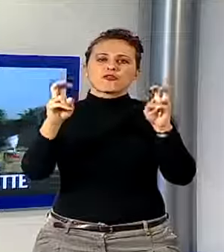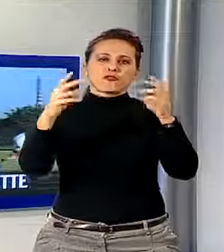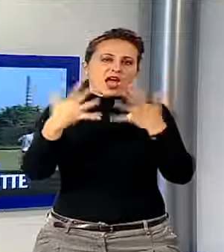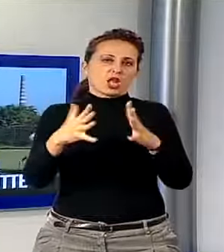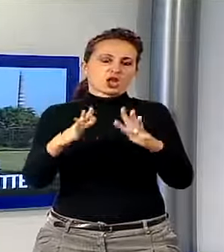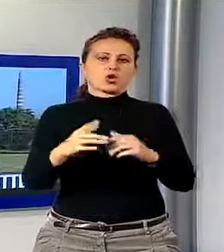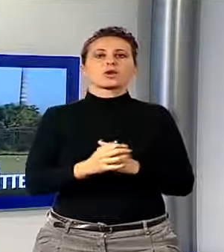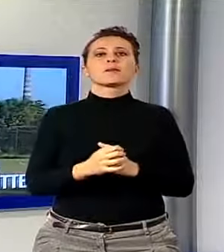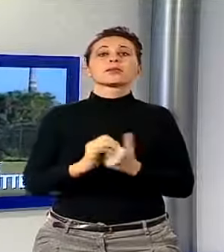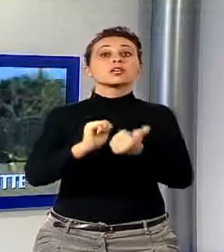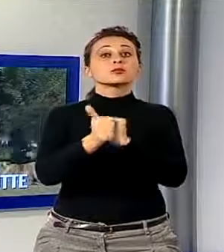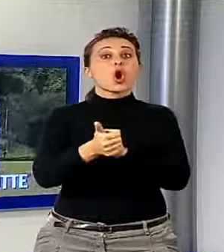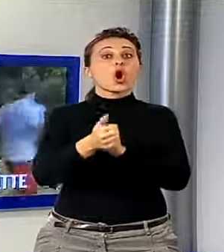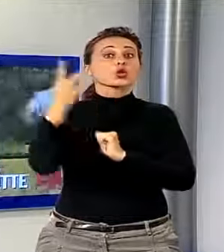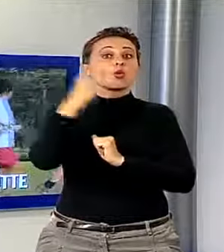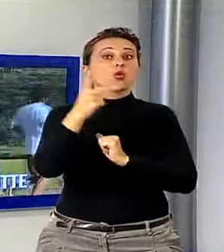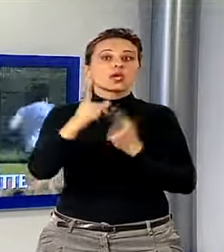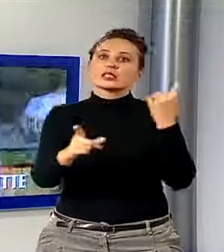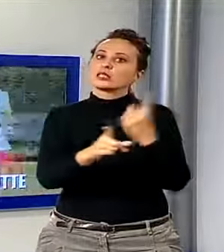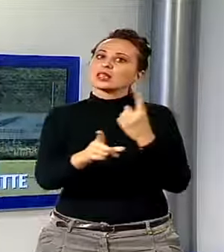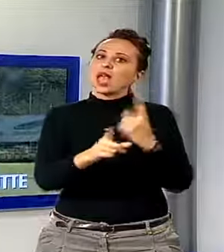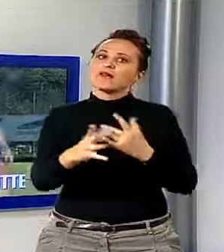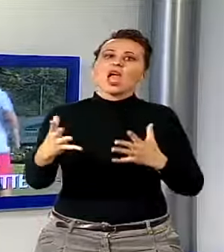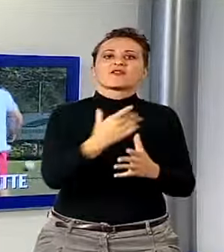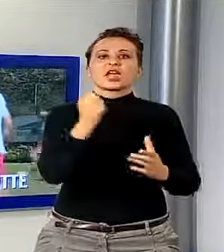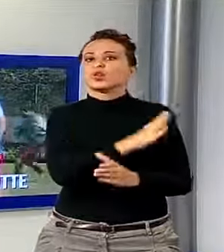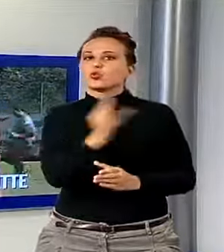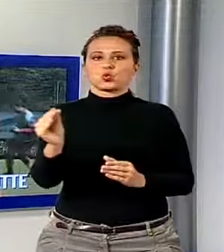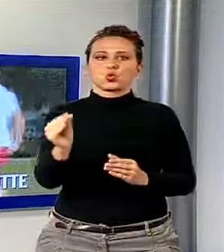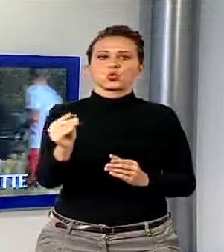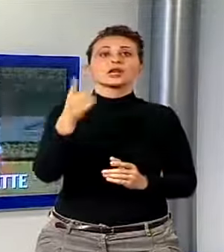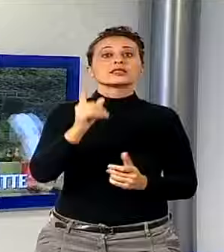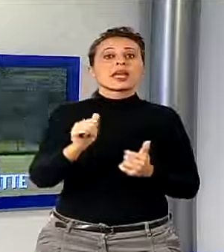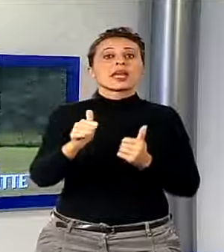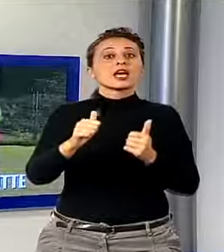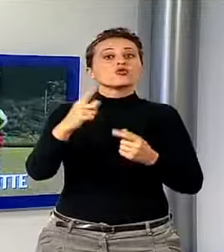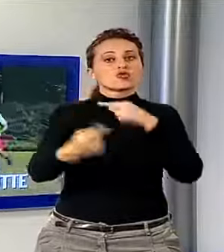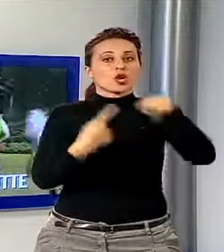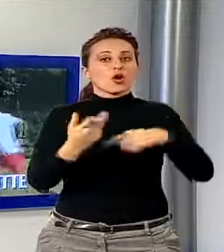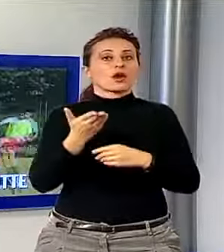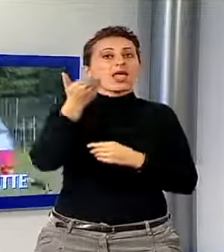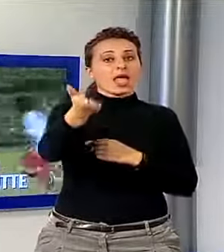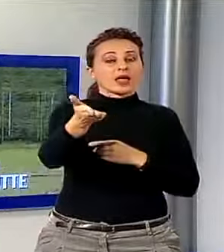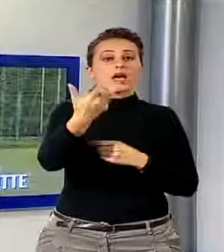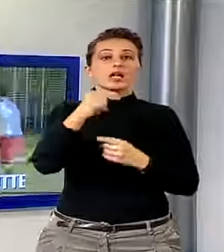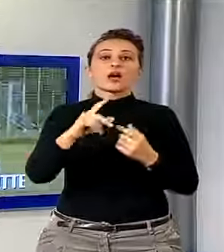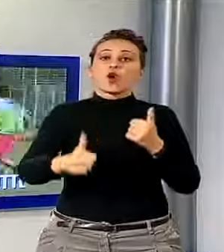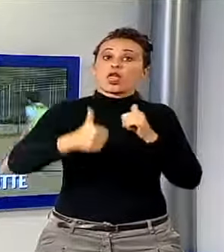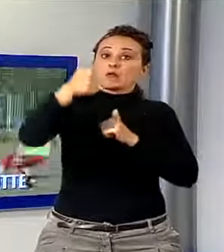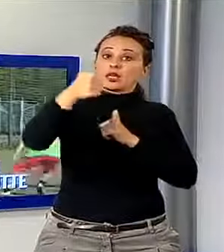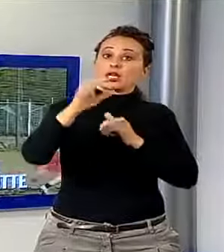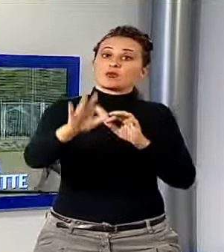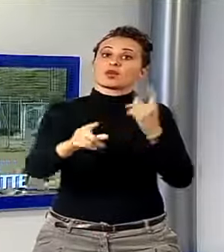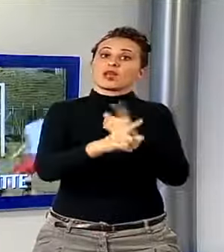sport, la lucchese ora deve vincerle tutte, i rossoneri per chiudere in testa il violone d'andata dovrebbero aggiudicarsi le ultime quattro sfide con